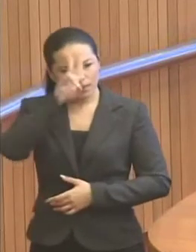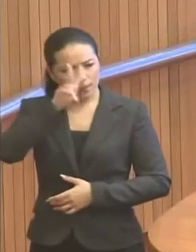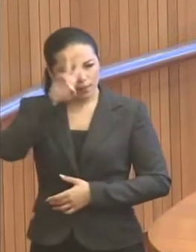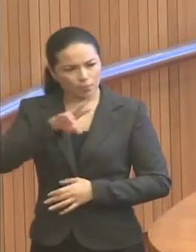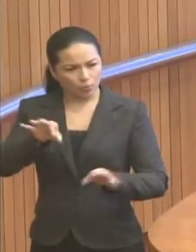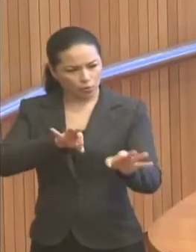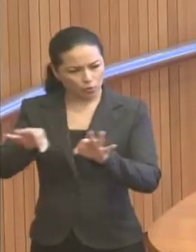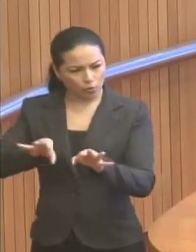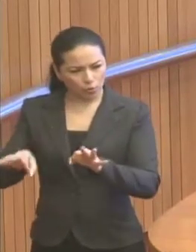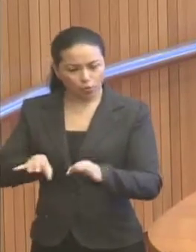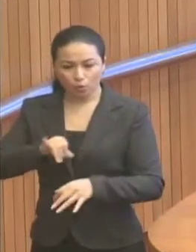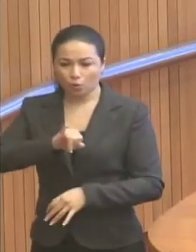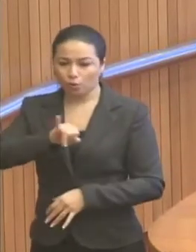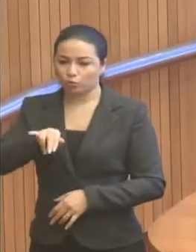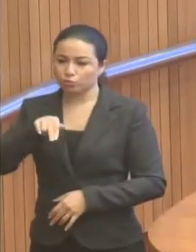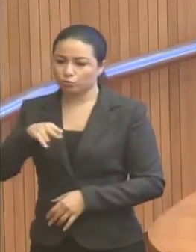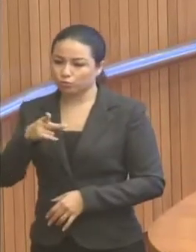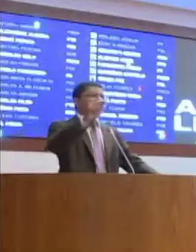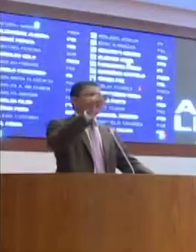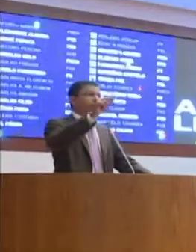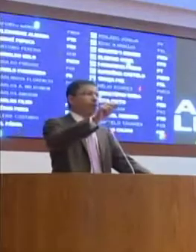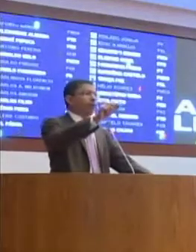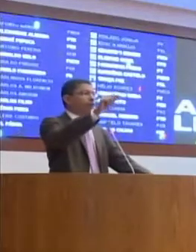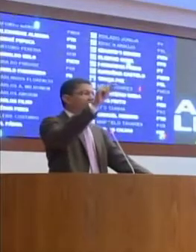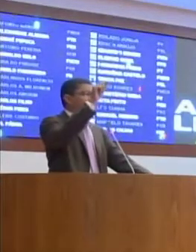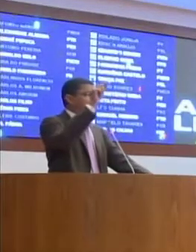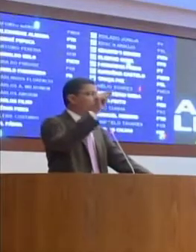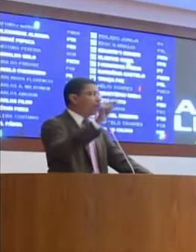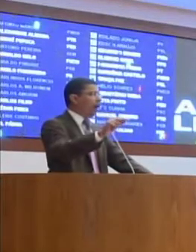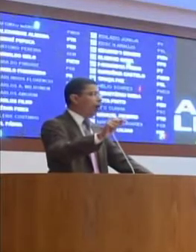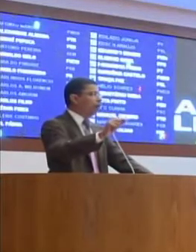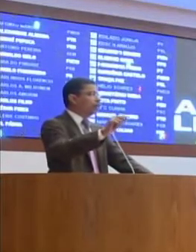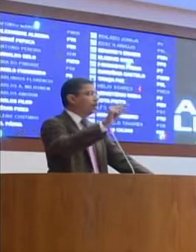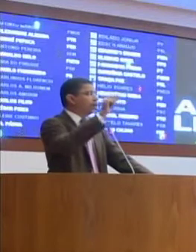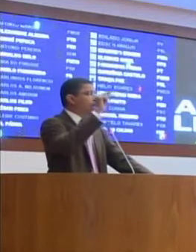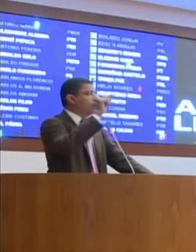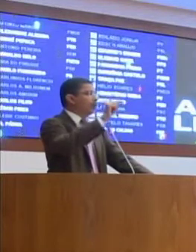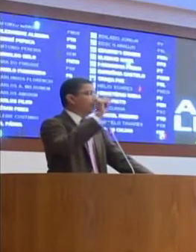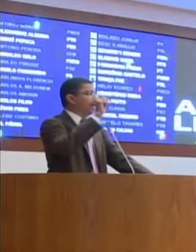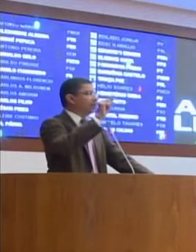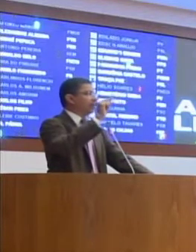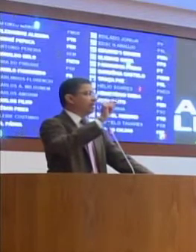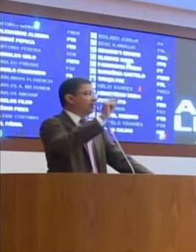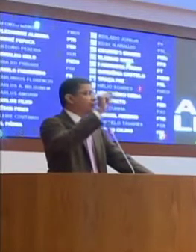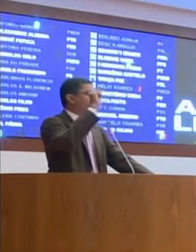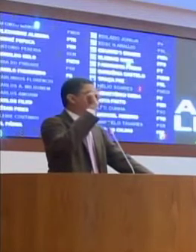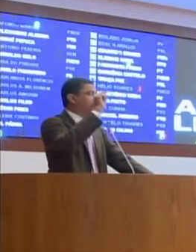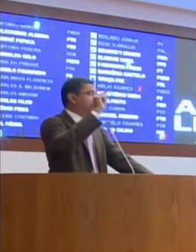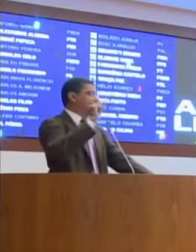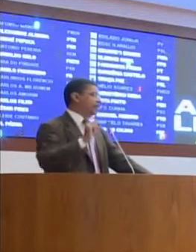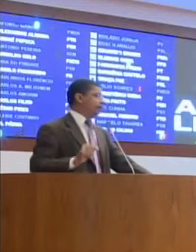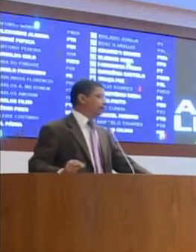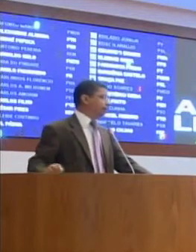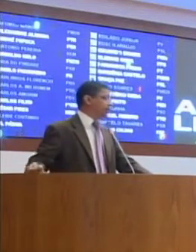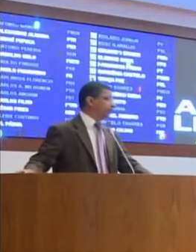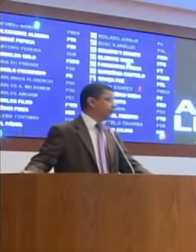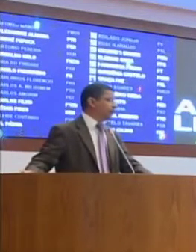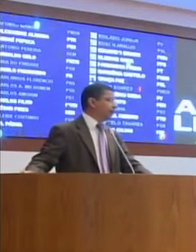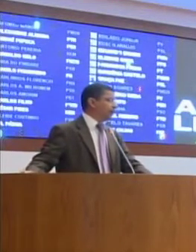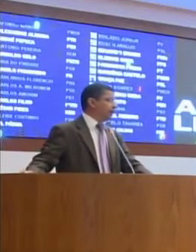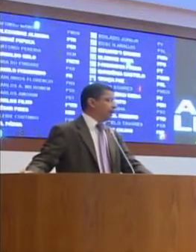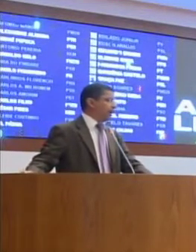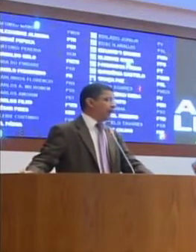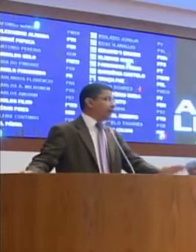mobilização de junho de 2013 começou porque em São Paulo queriam aumentar a passagem em 20 centavos.